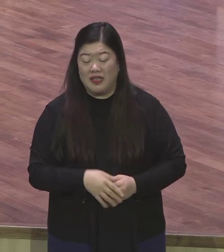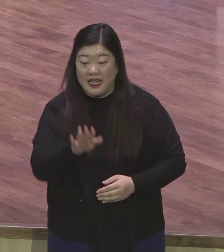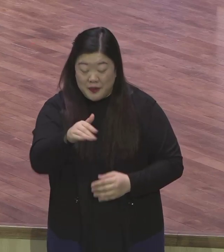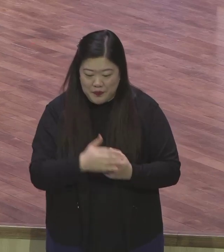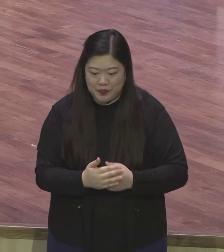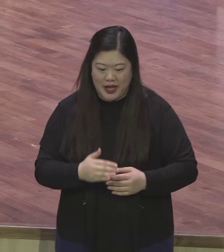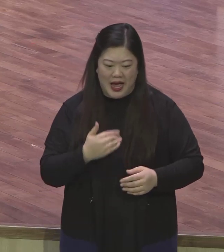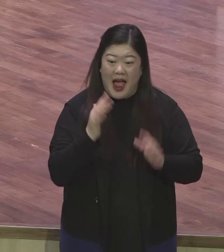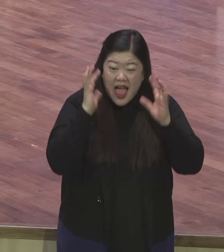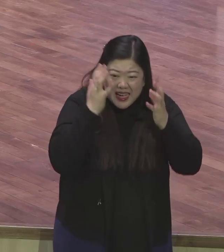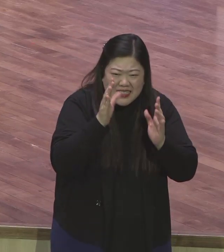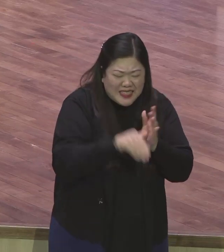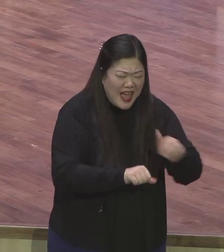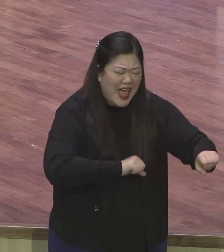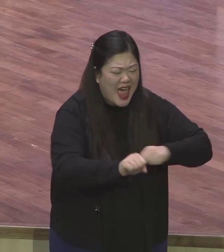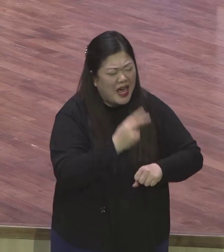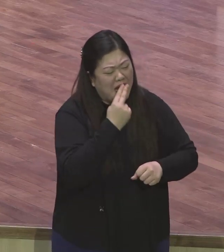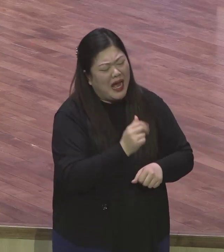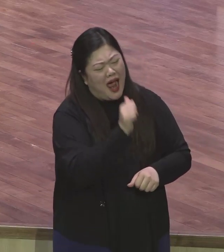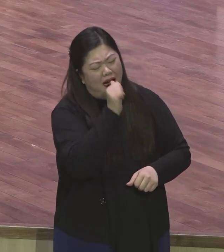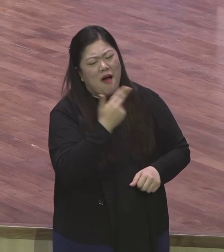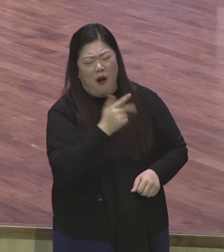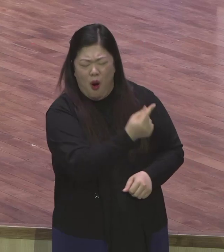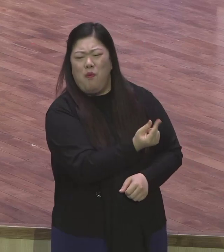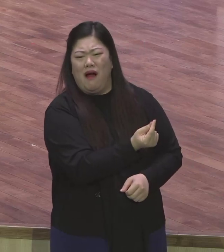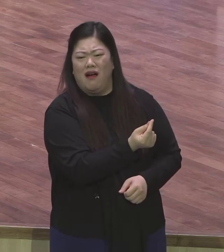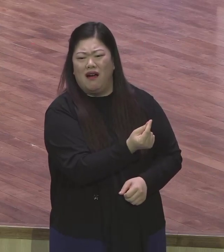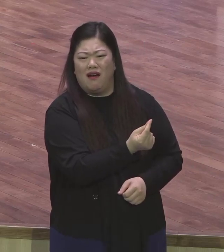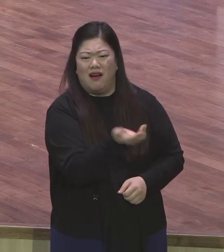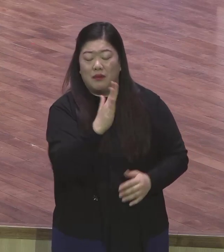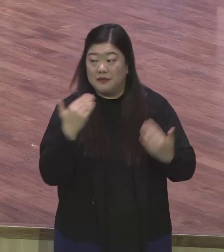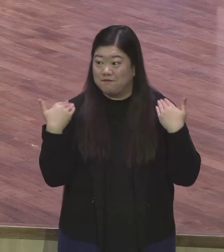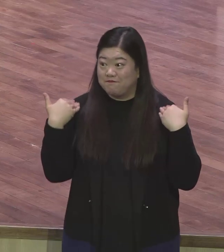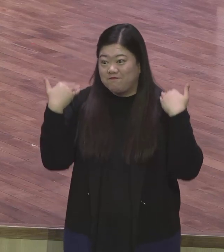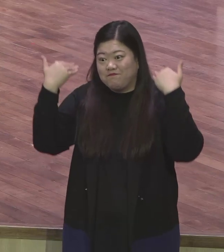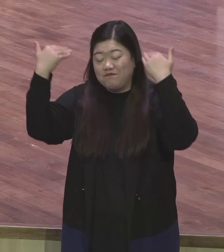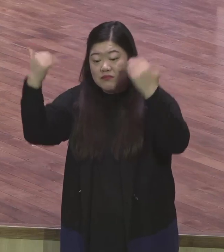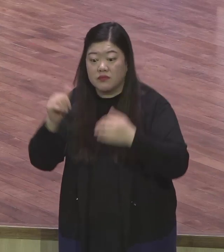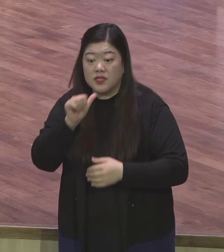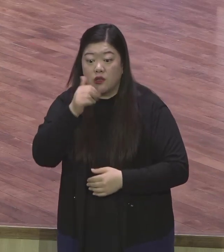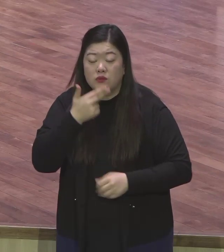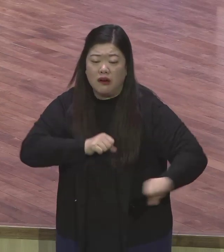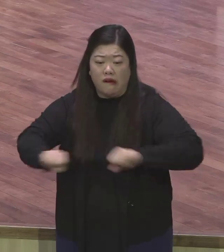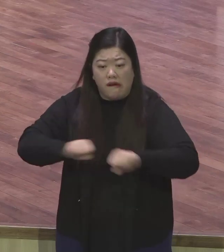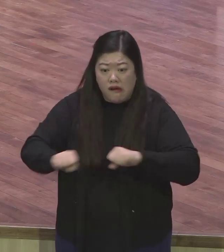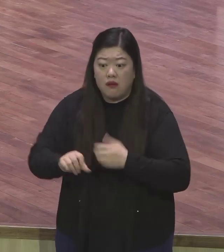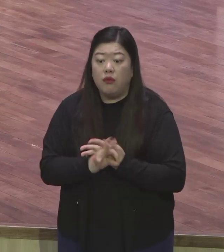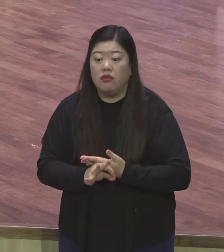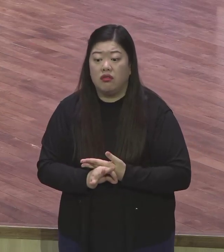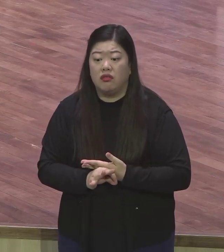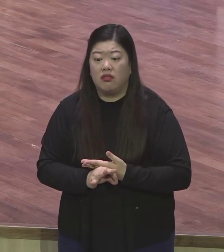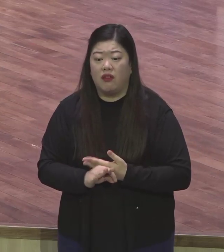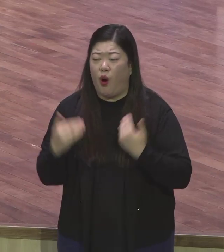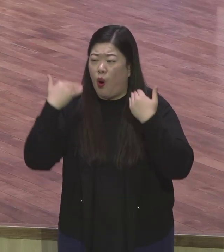살았던 습관의 그 체질 그게 이제는 예수를 믿고 하나님의 자녀가 됐으면 달라야지 아멘